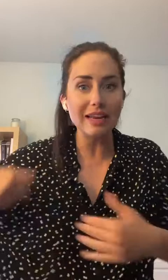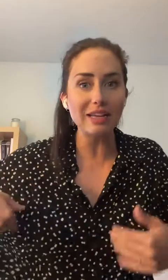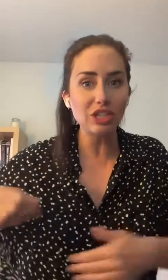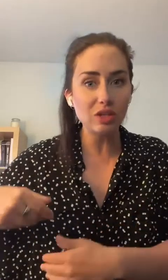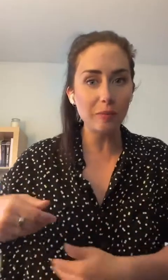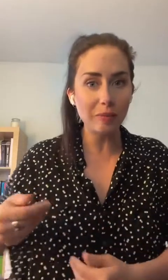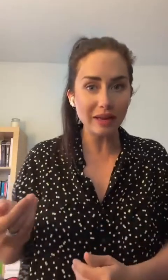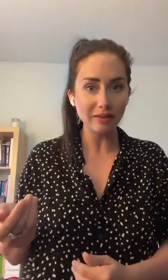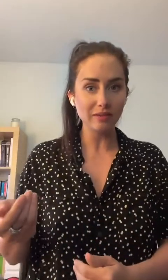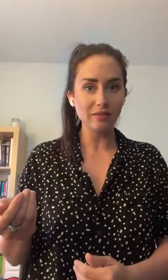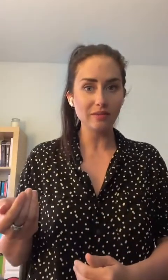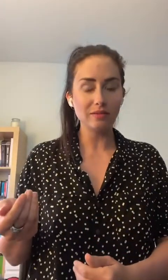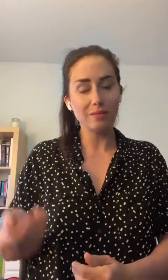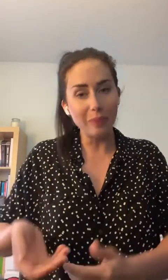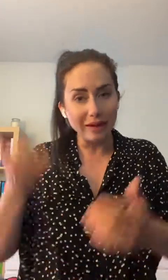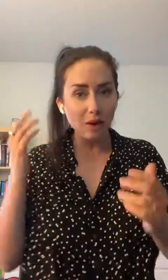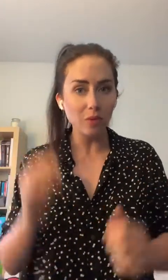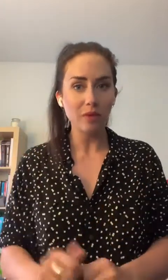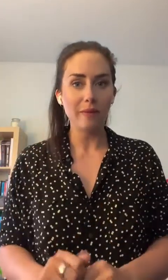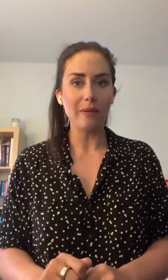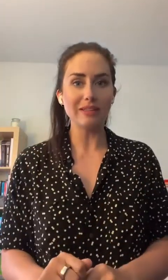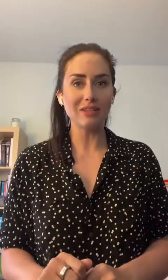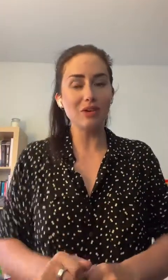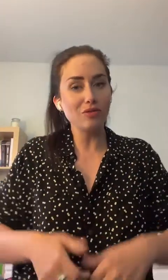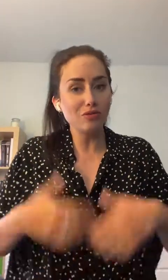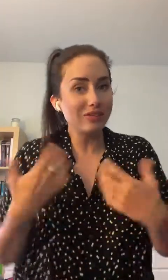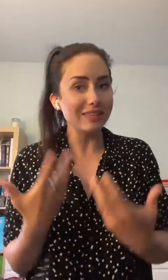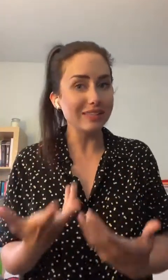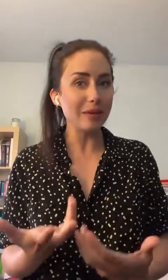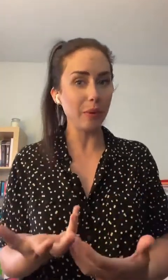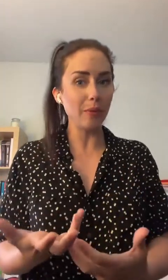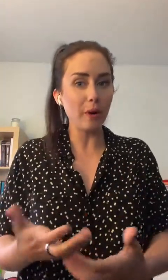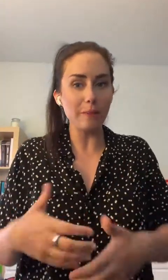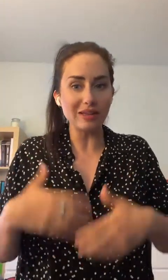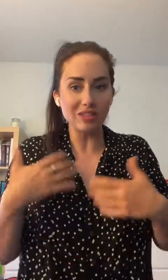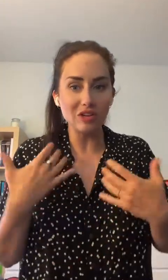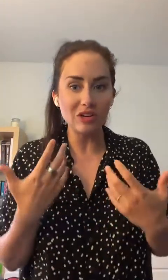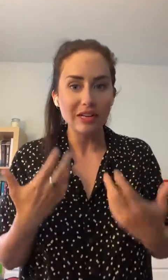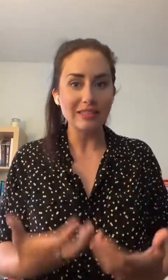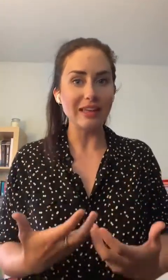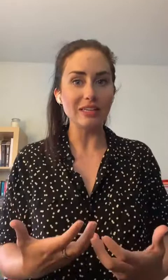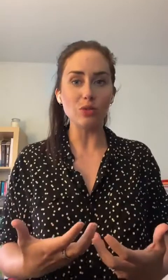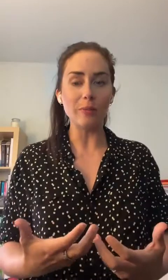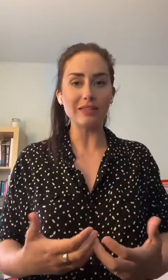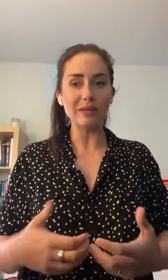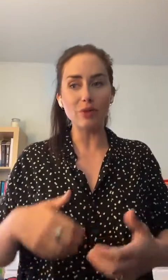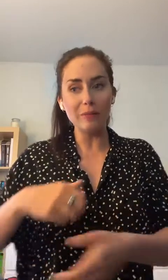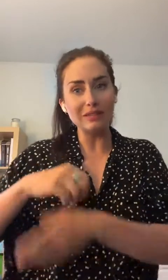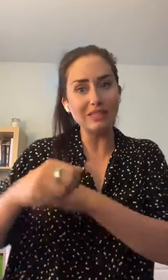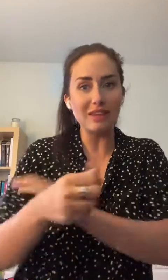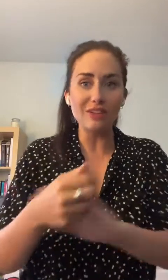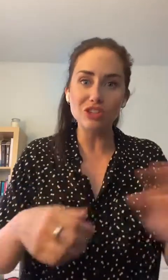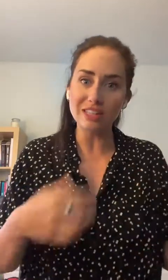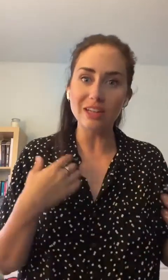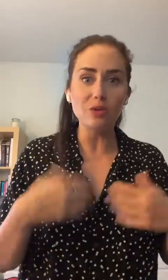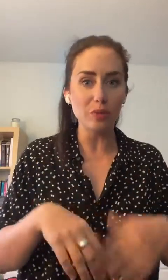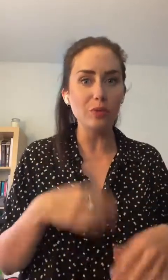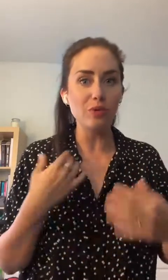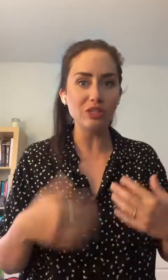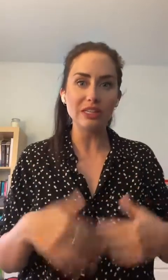des lingettes de bébé? Ben non! Parce que vous ne sentiriez pas propre, parce que ça ne nettoie pas assez bien, parce que ça va juste étendre un peu plus